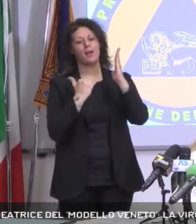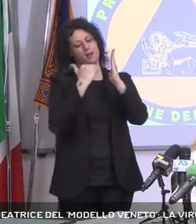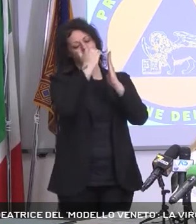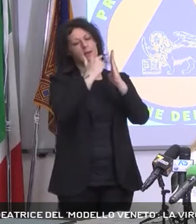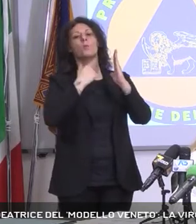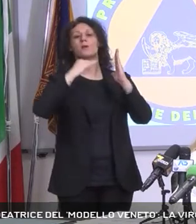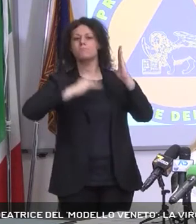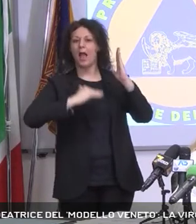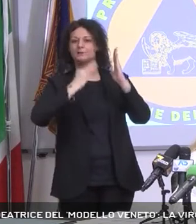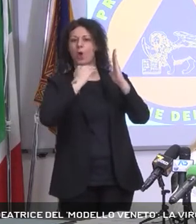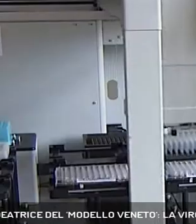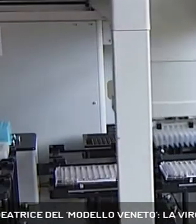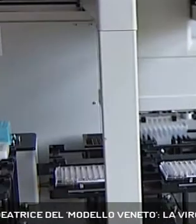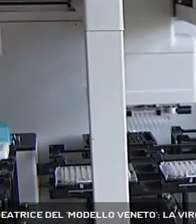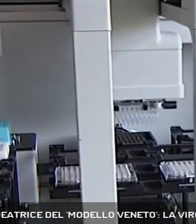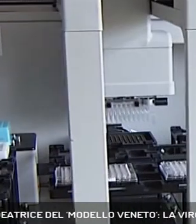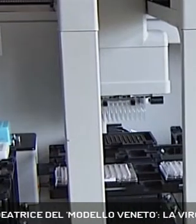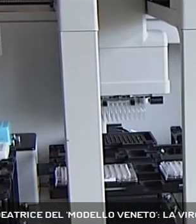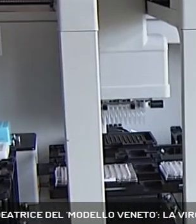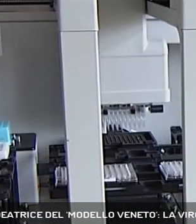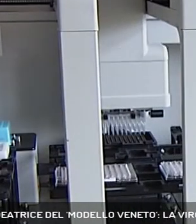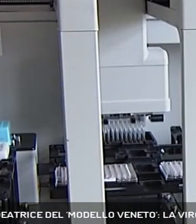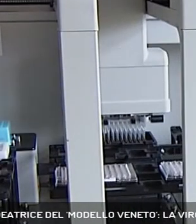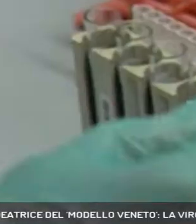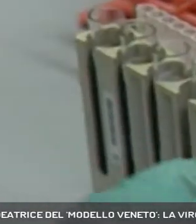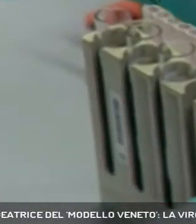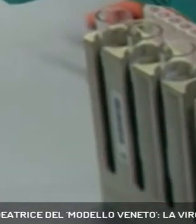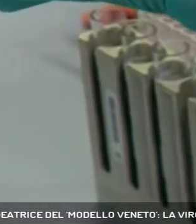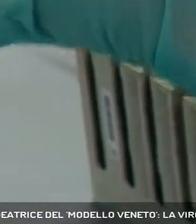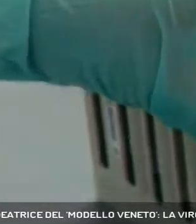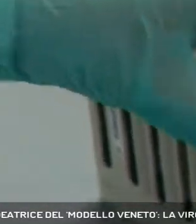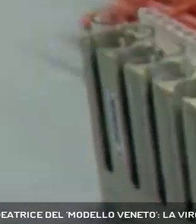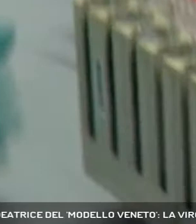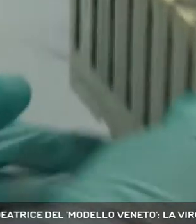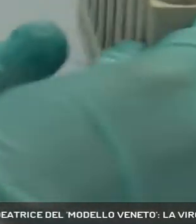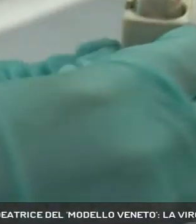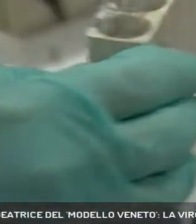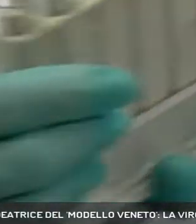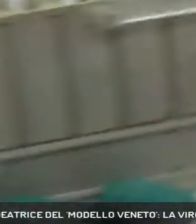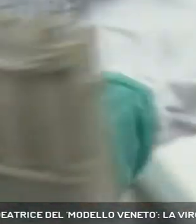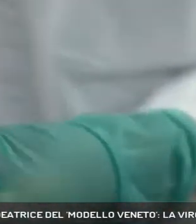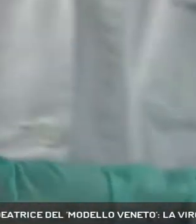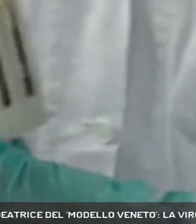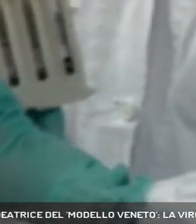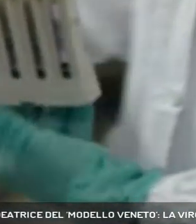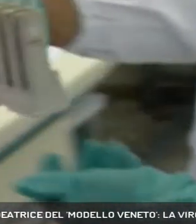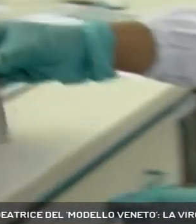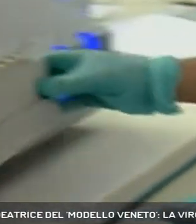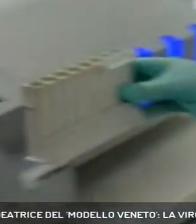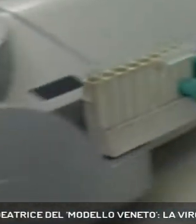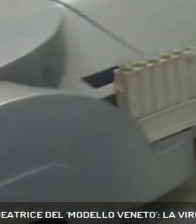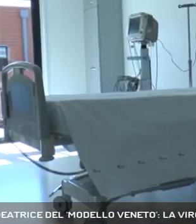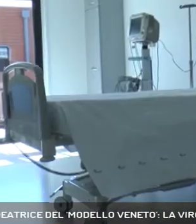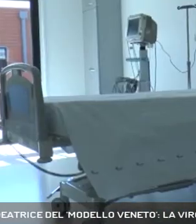si deve mantenere al di sotto di 1. E adesso arriva la notizia. Il Veneto, sebbene in queste ultime 24 ore registri un seppur lieve